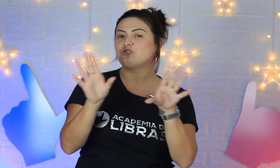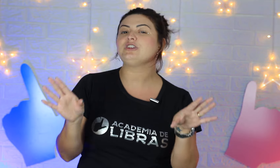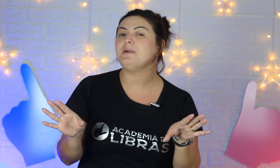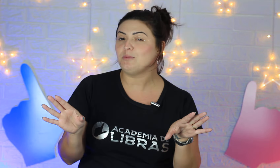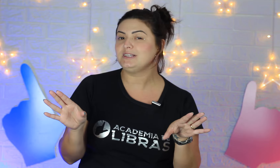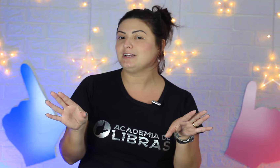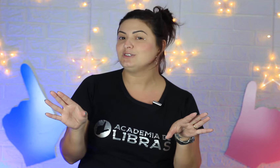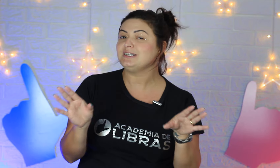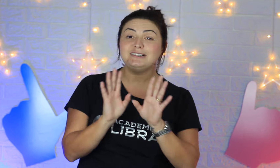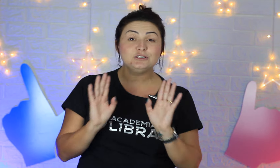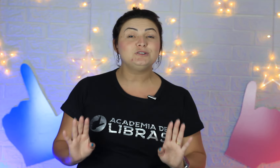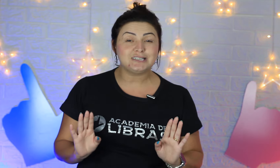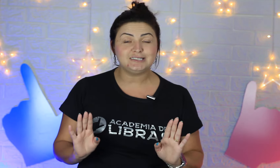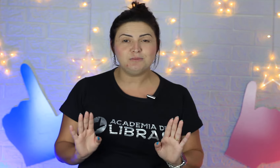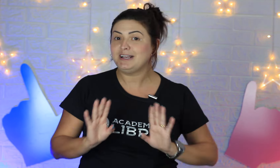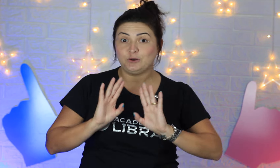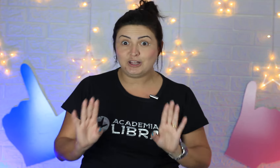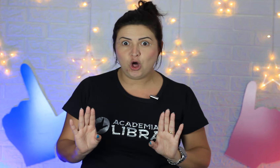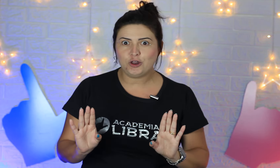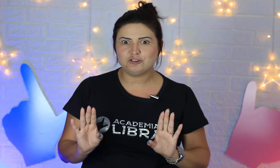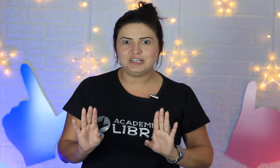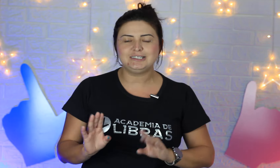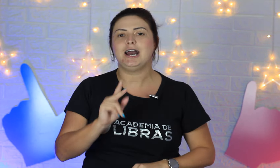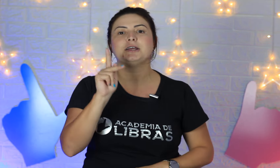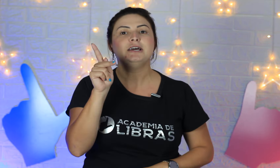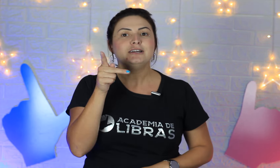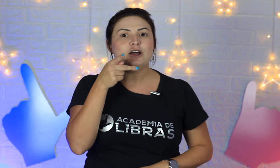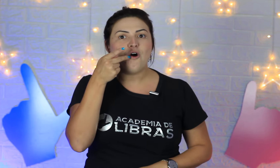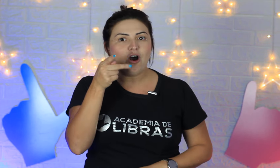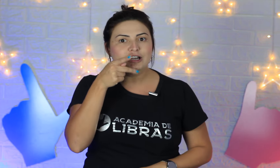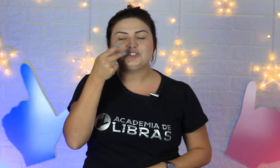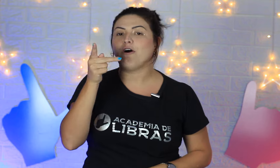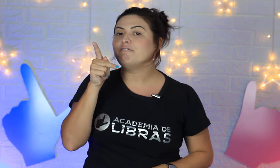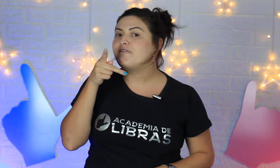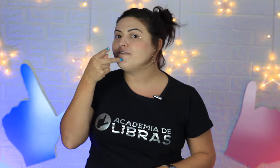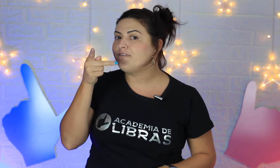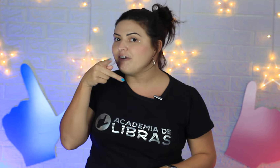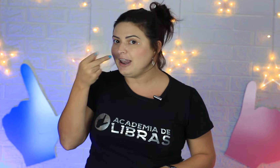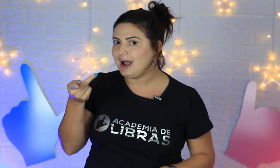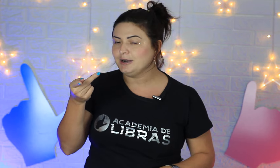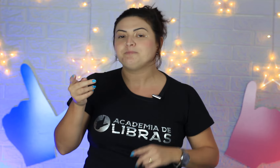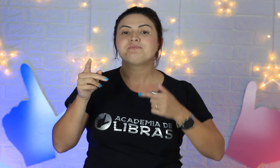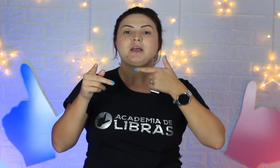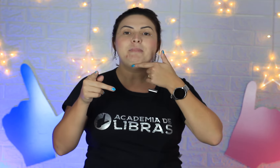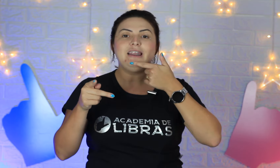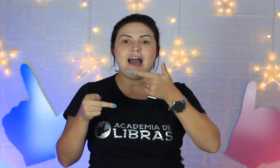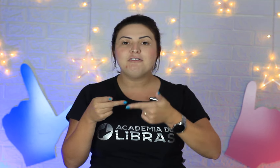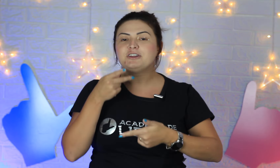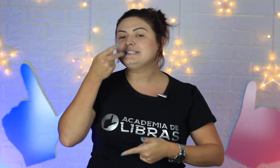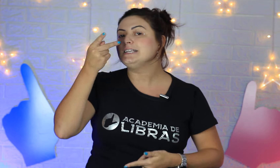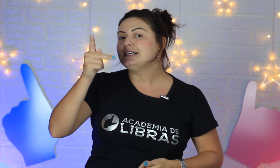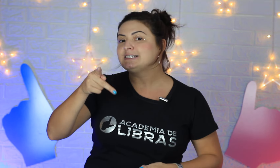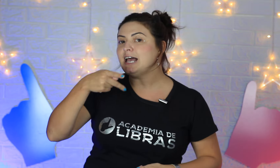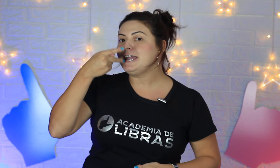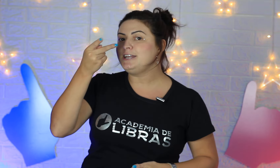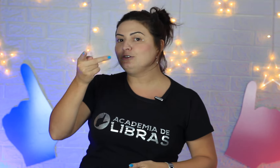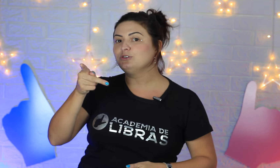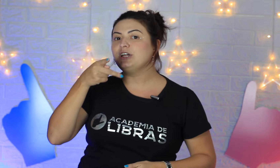ajuda a memorizar os sinais e não esquecer mais. Eu adoro utilizar. Então, olha só. Falar. Palavras saindo da